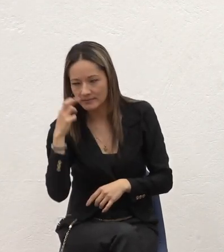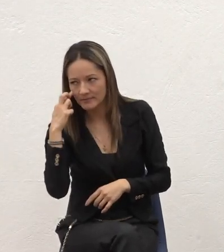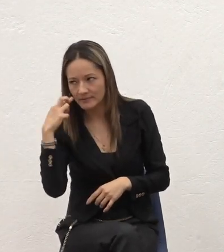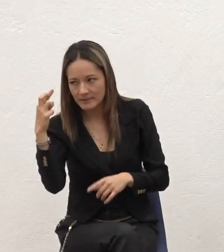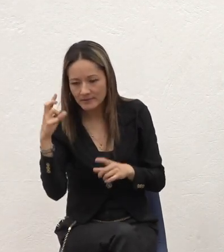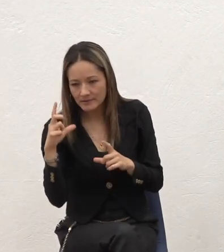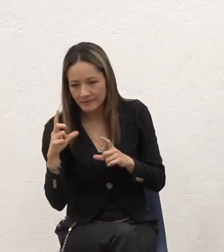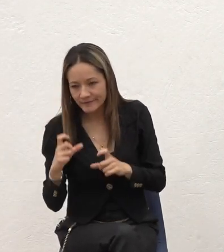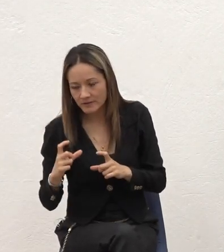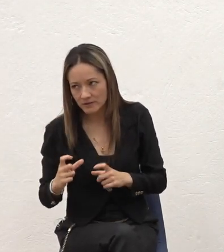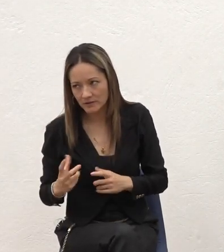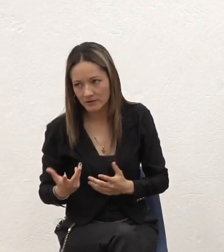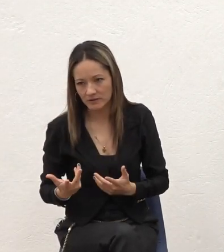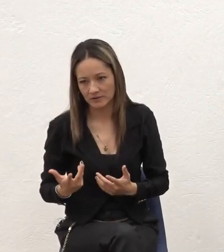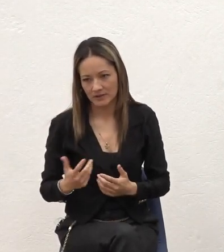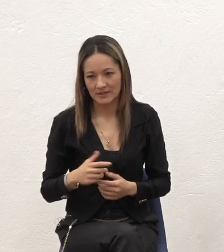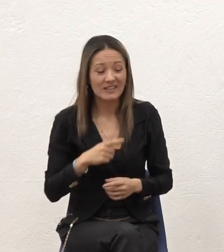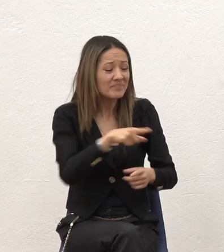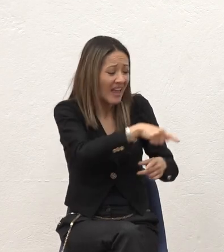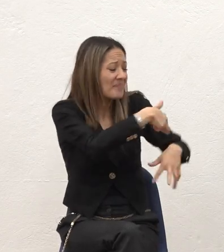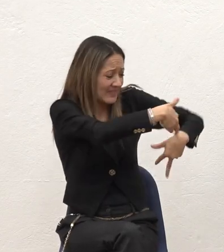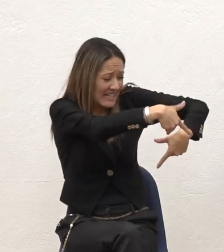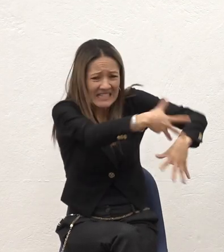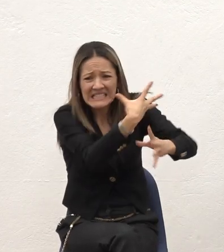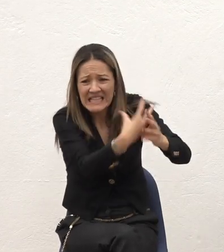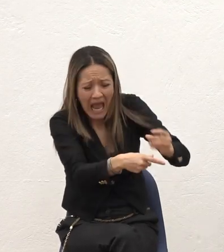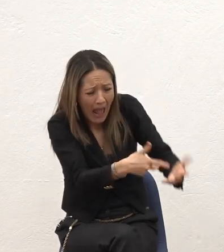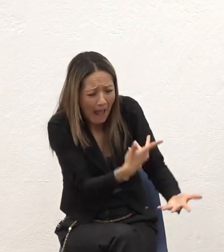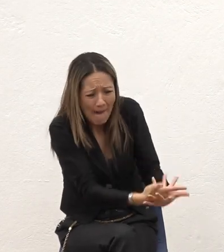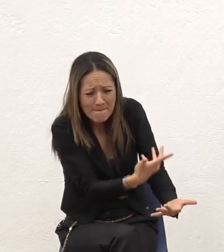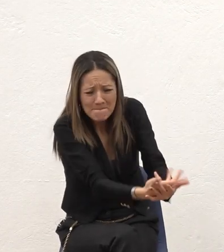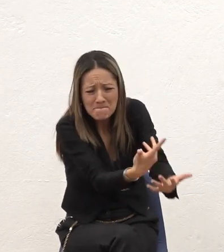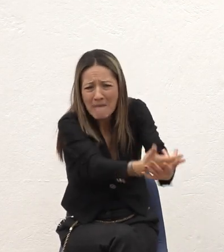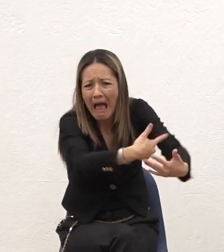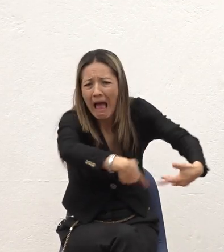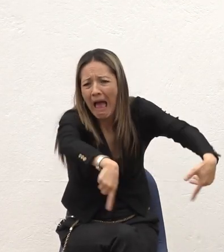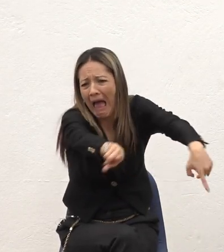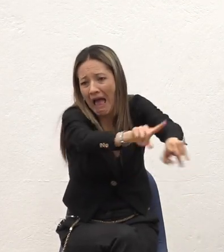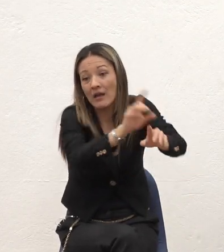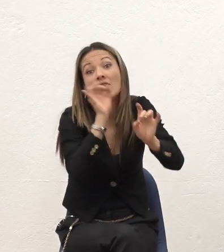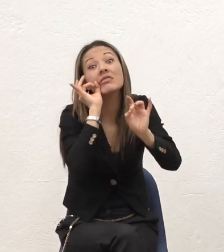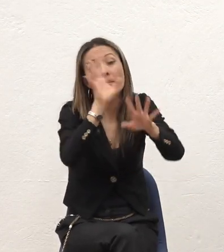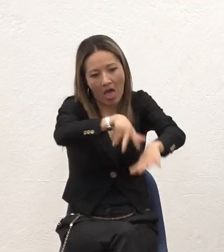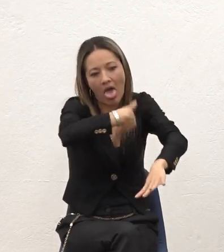Acá cuando salen Están dejando Pues todo Pues todo ese piso Ahí revolcado Y pues de pronto También salen Y se pueden resbalar